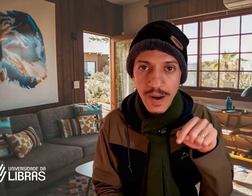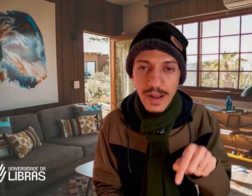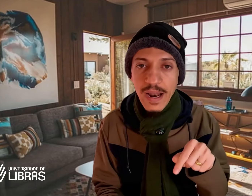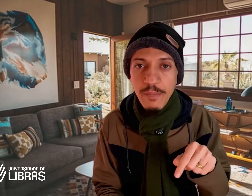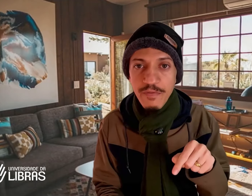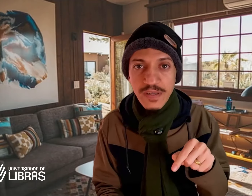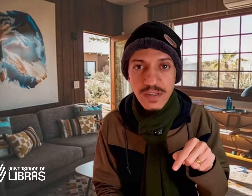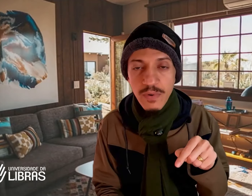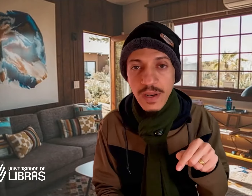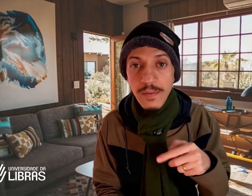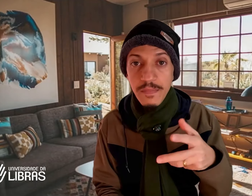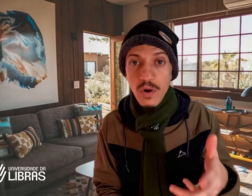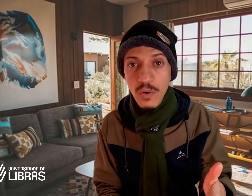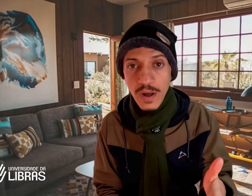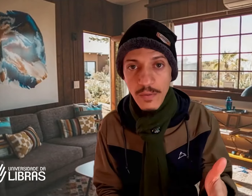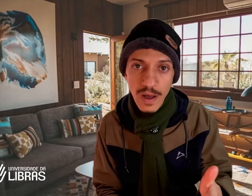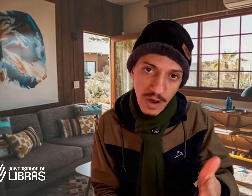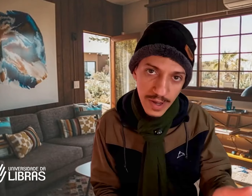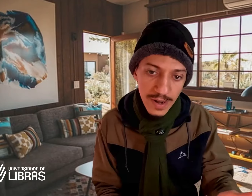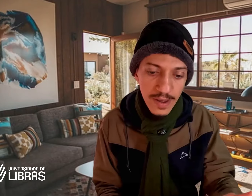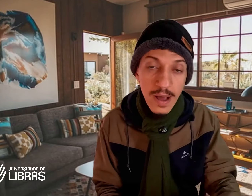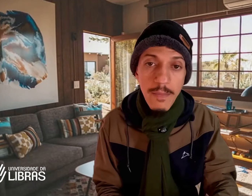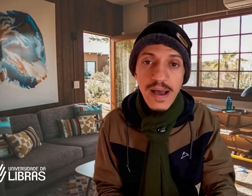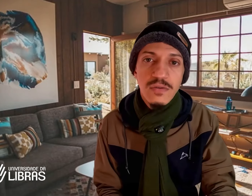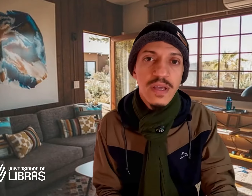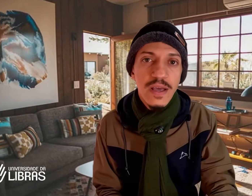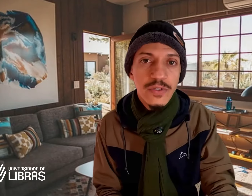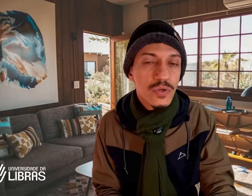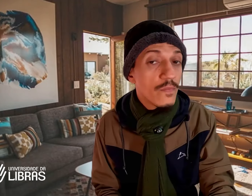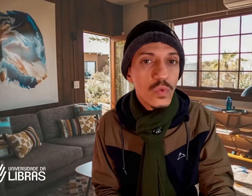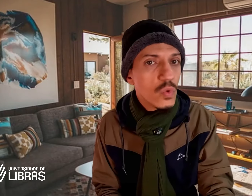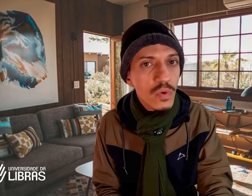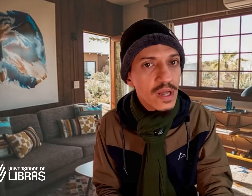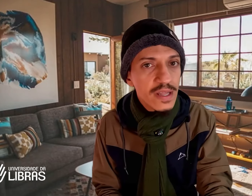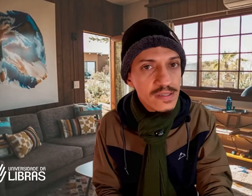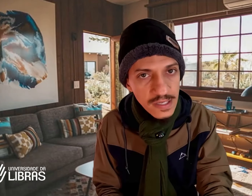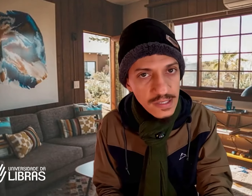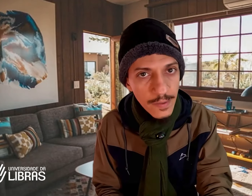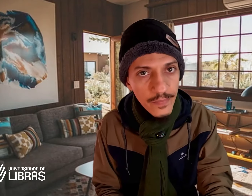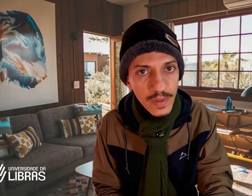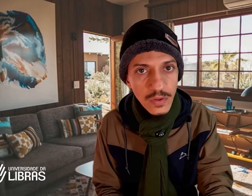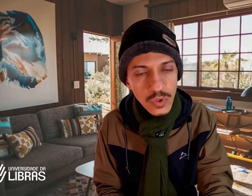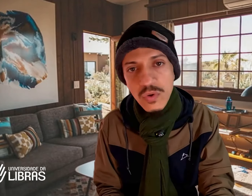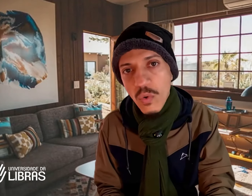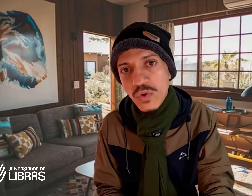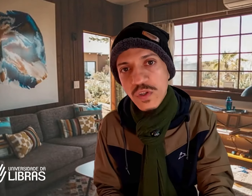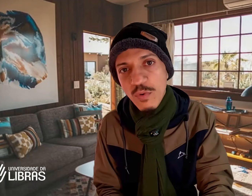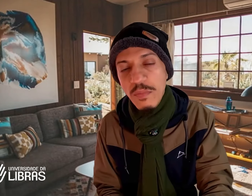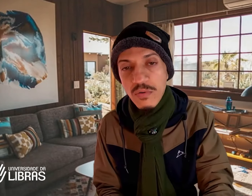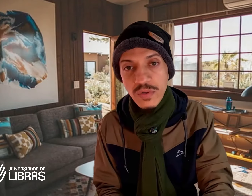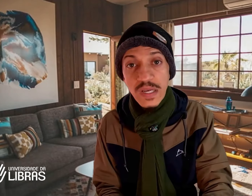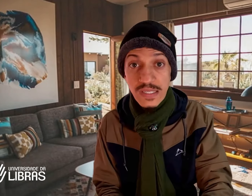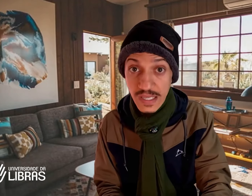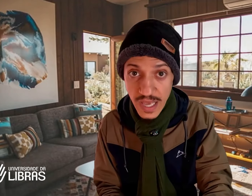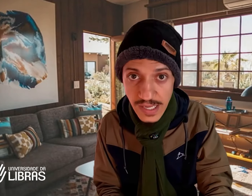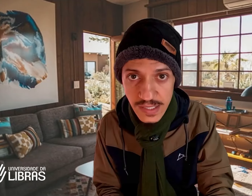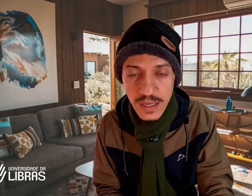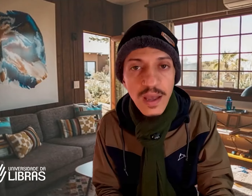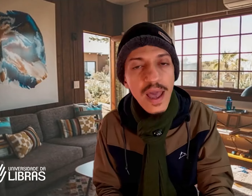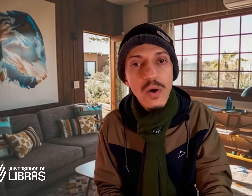aquela aprovação ali ou não. Agora, mais do que isso, nunca desista dos concursos públicos se esse é o